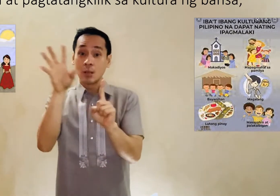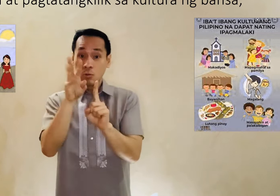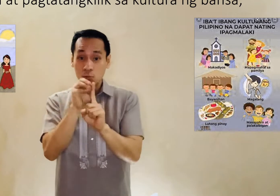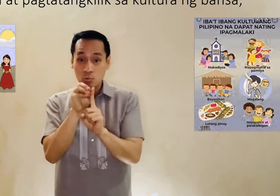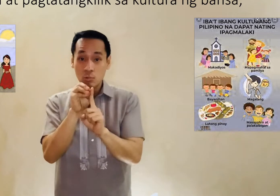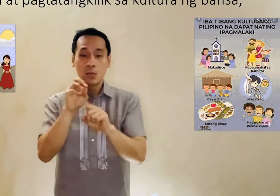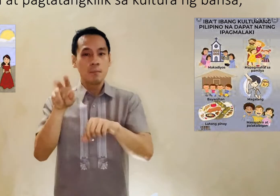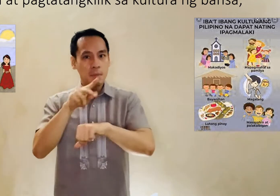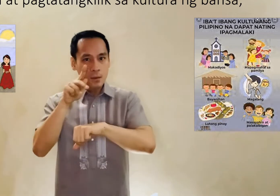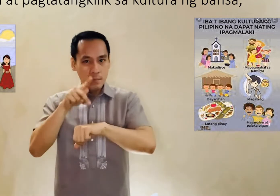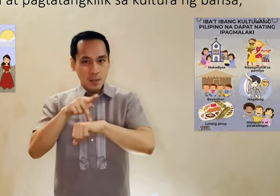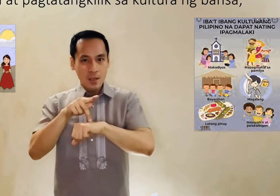kultura ng bansa.